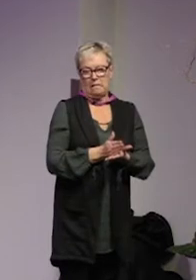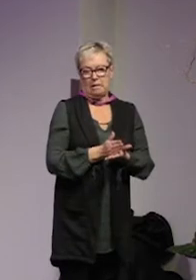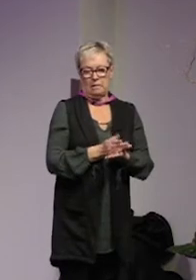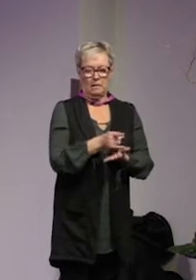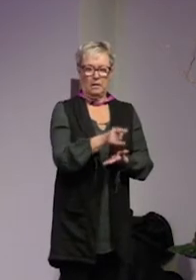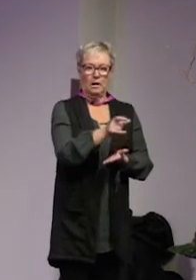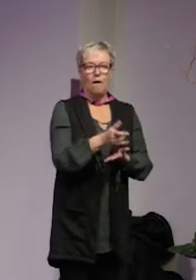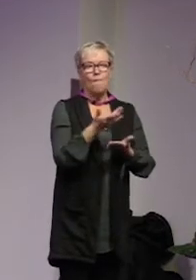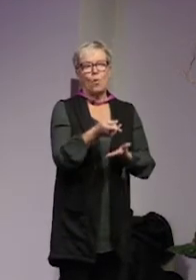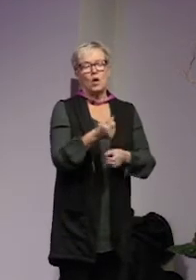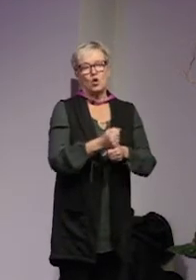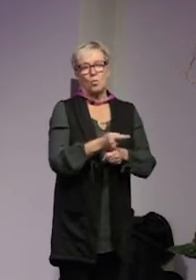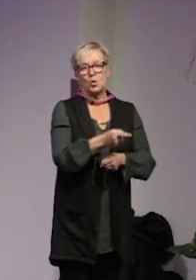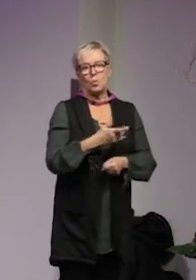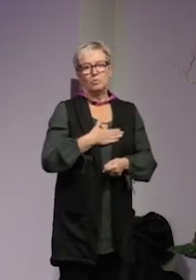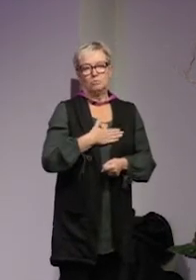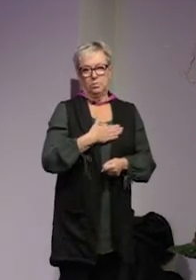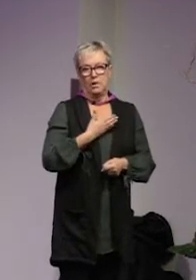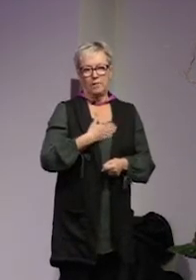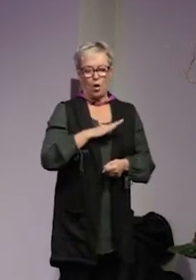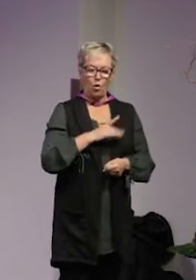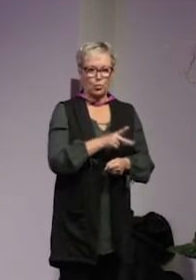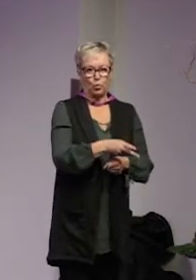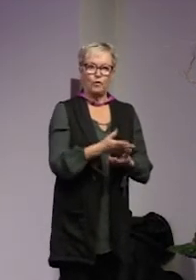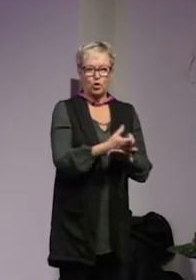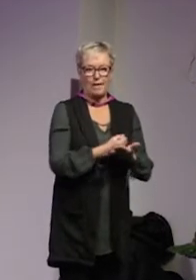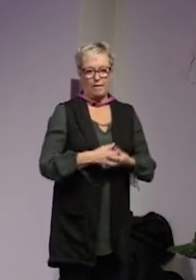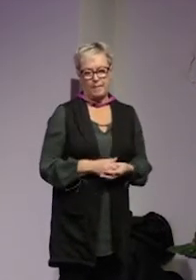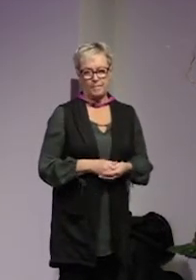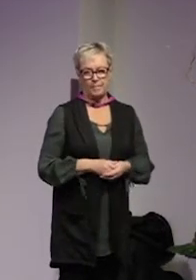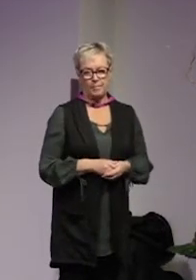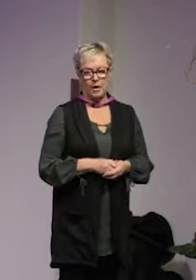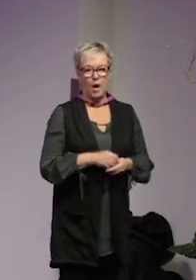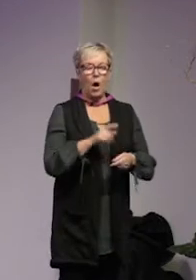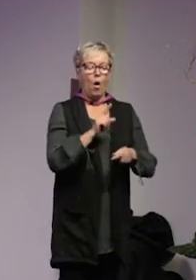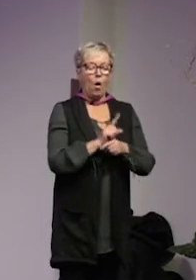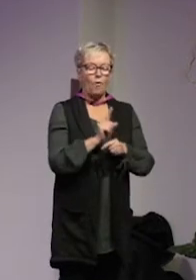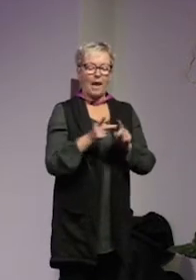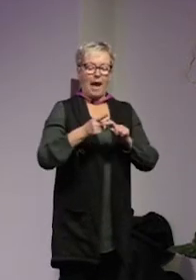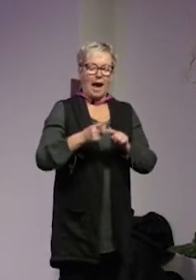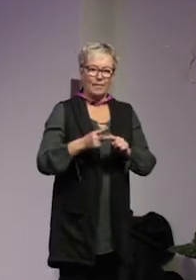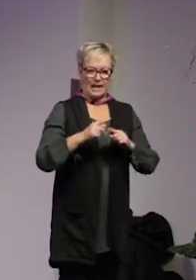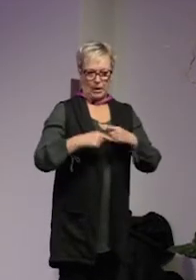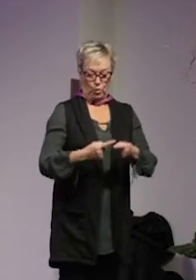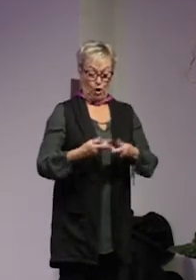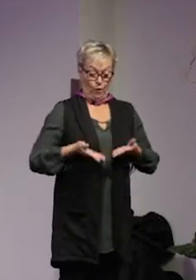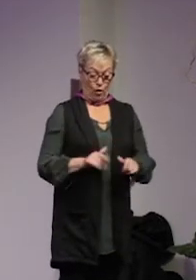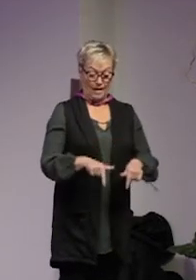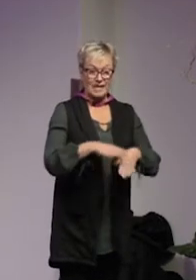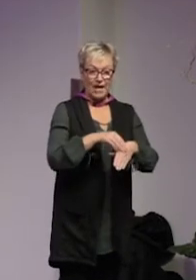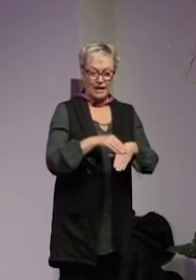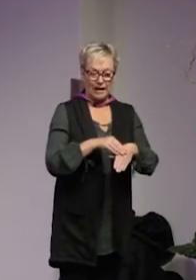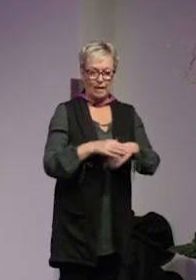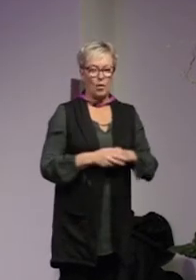få det arbete som du tycker förtjänar ändå det är ofta andra generationen de är födda i Sverige